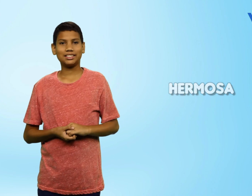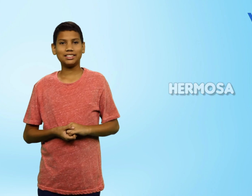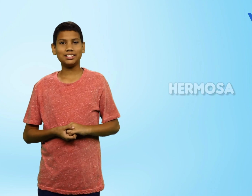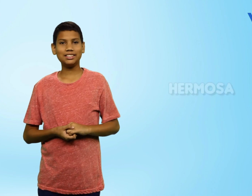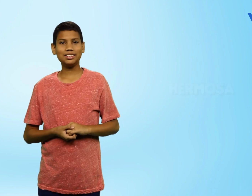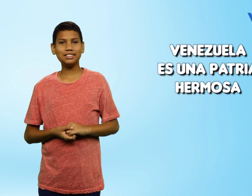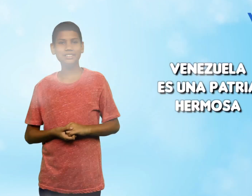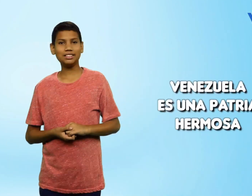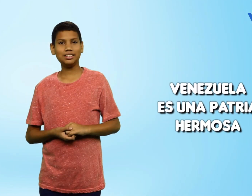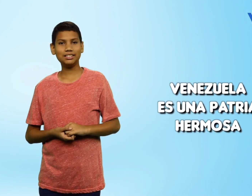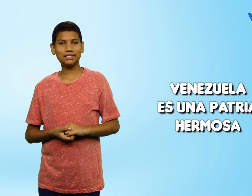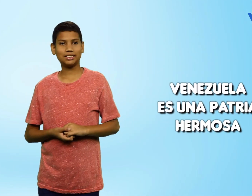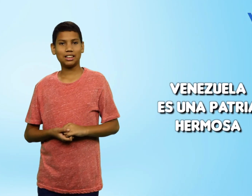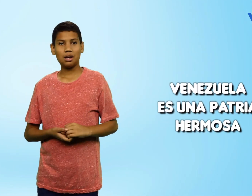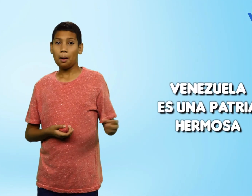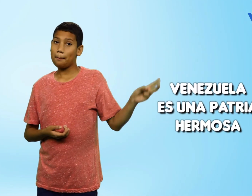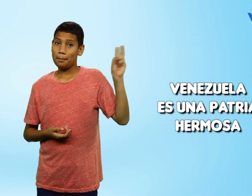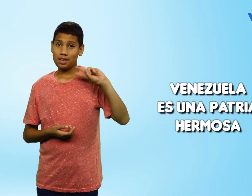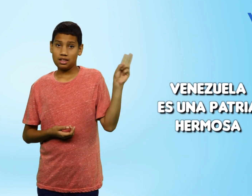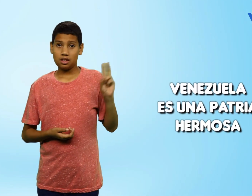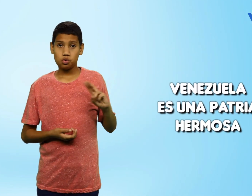Venezuela es una patria hermosa